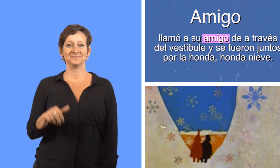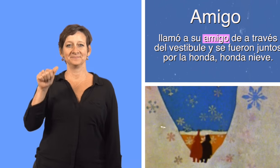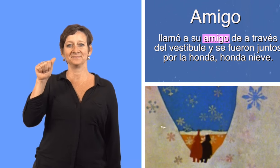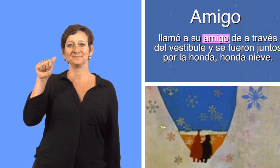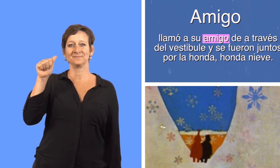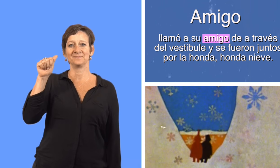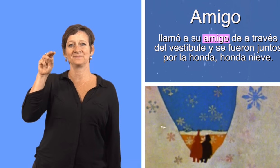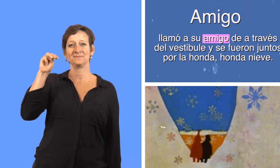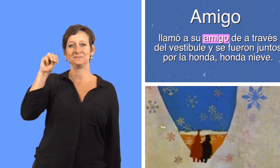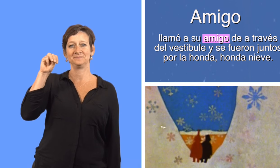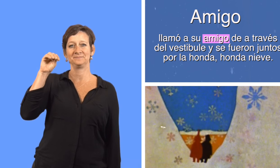limón amigo